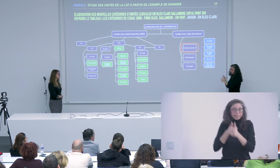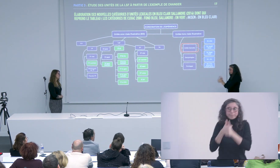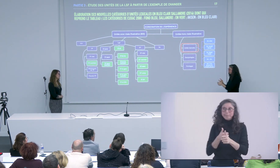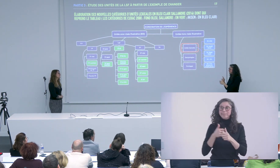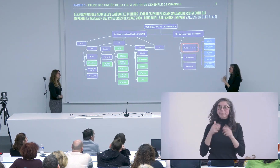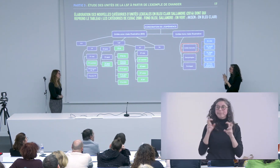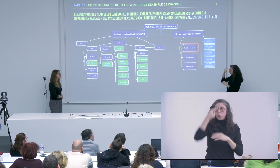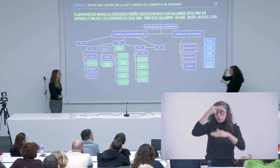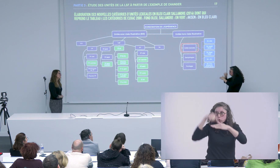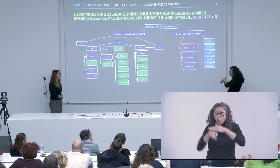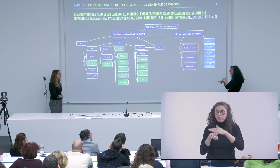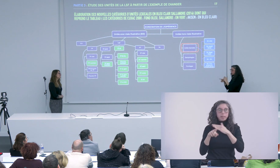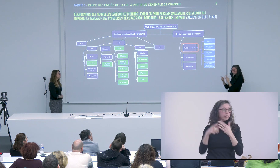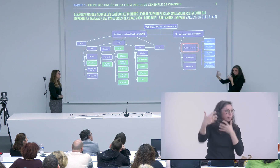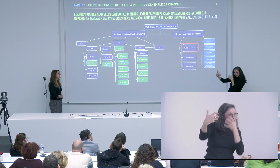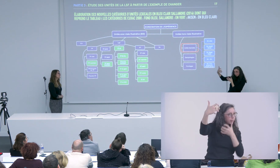c'est à dire que